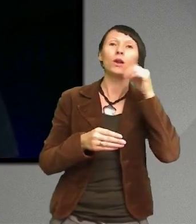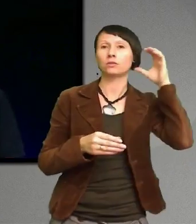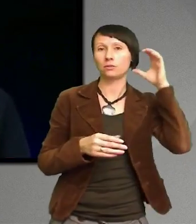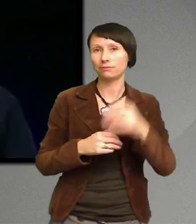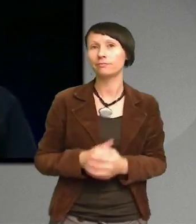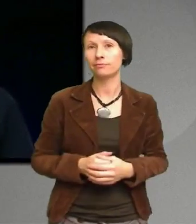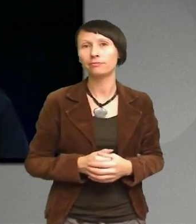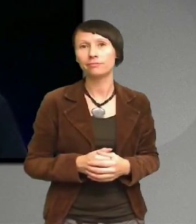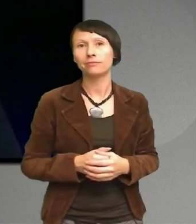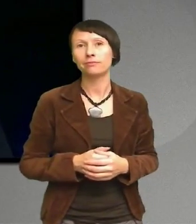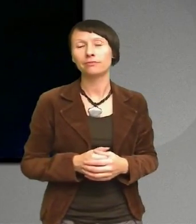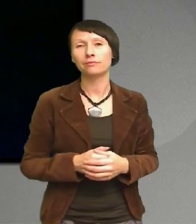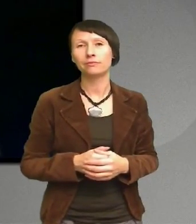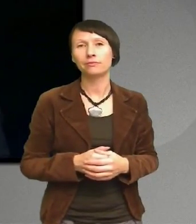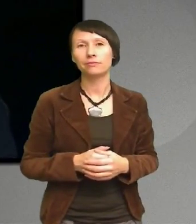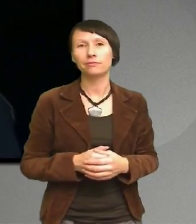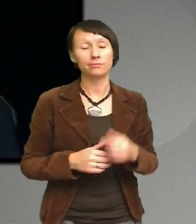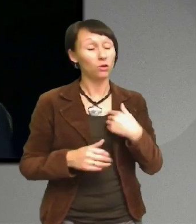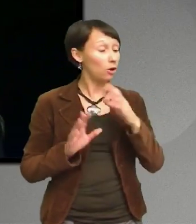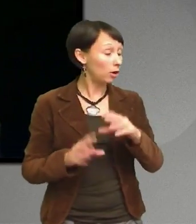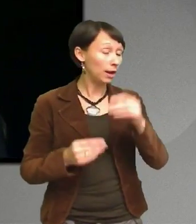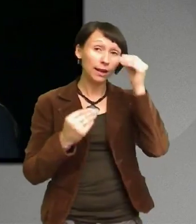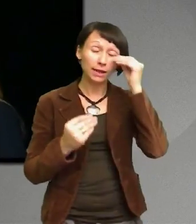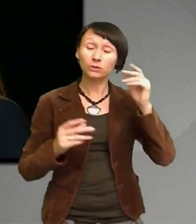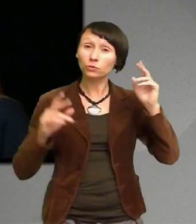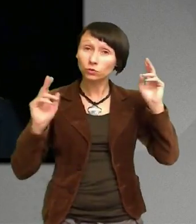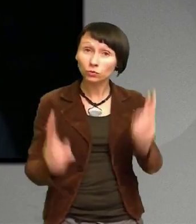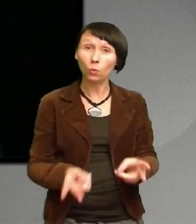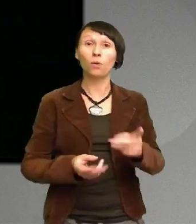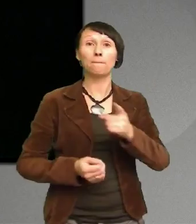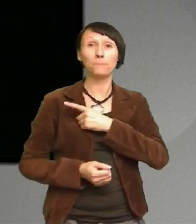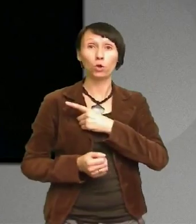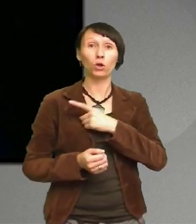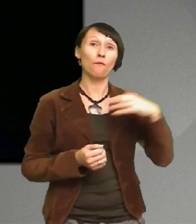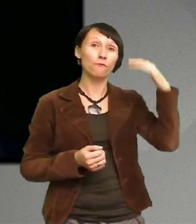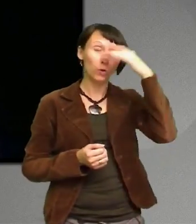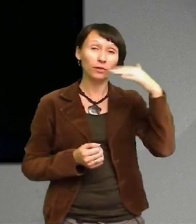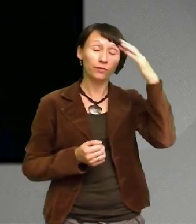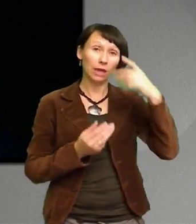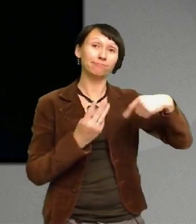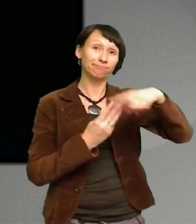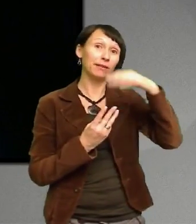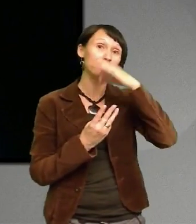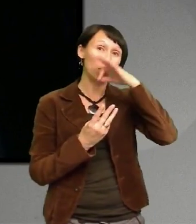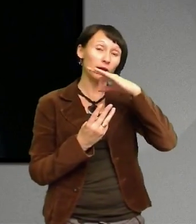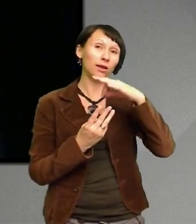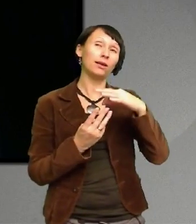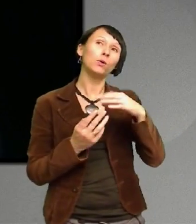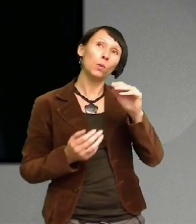Men jag har lärt mig oerhört mycket Av att fundera kring de här frågorna Jag vet att jag är organiserad Att jag är